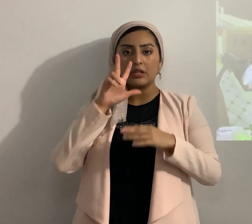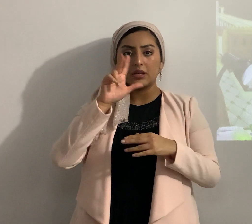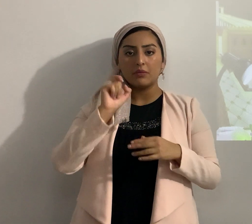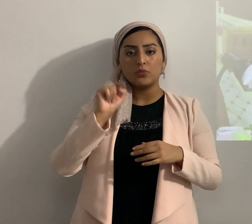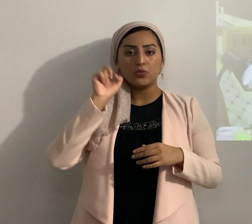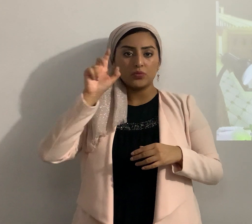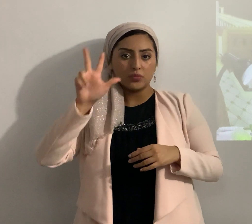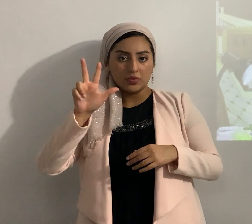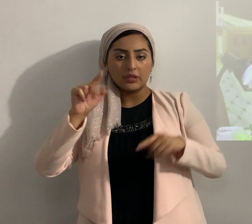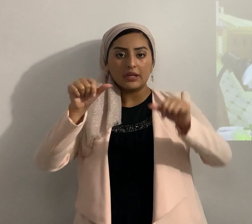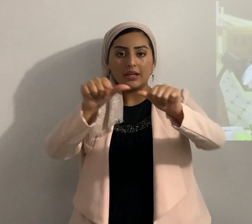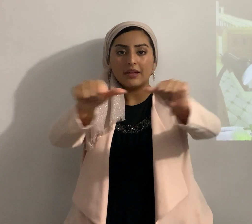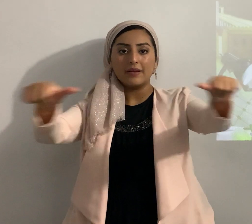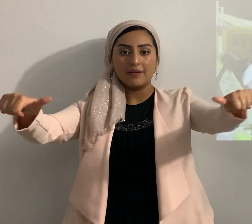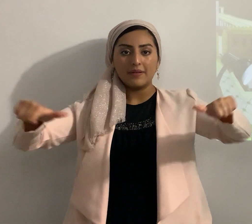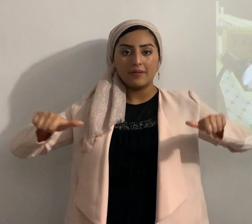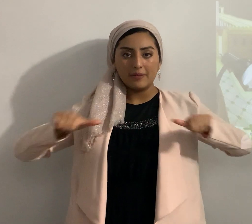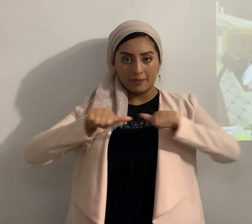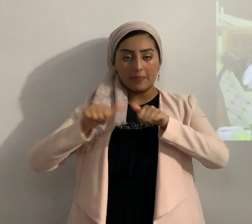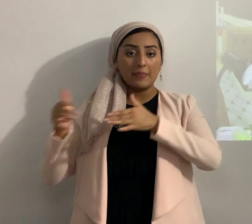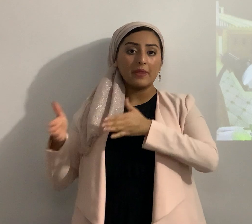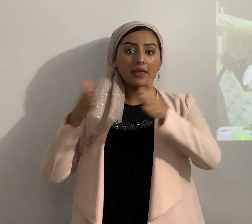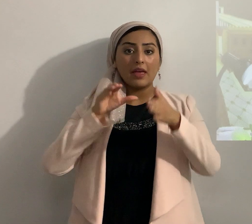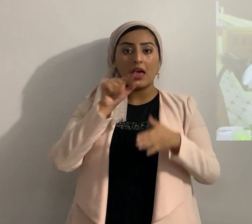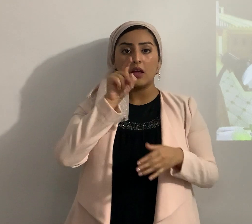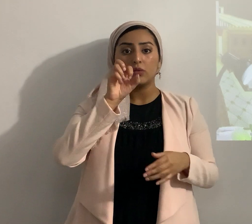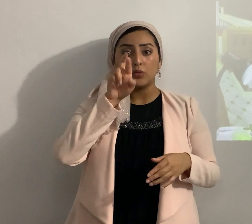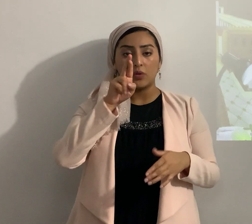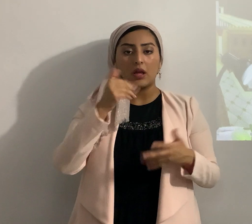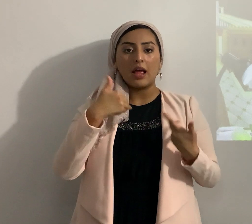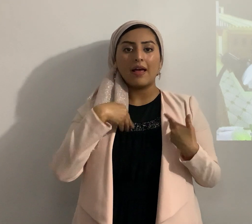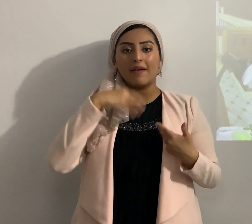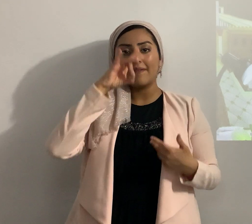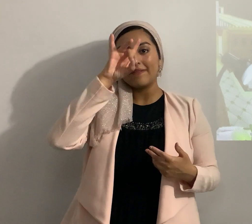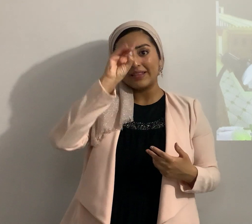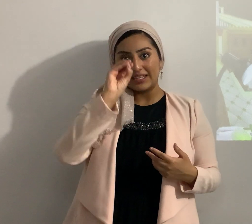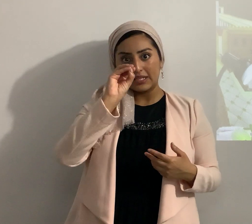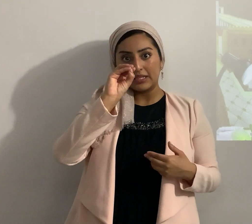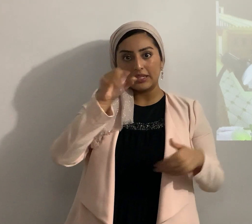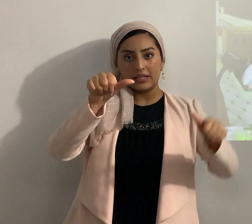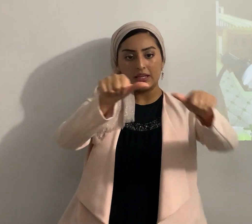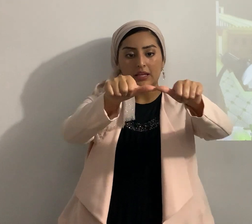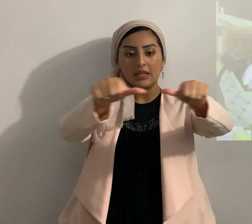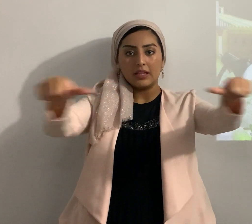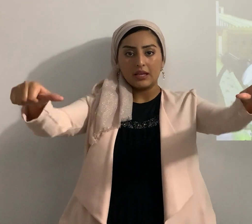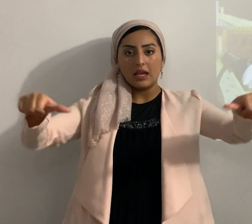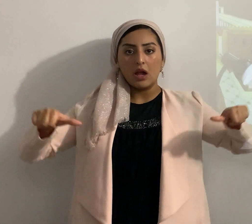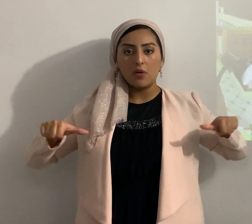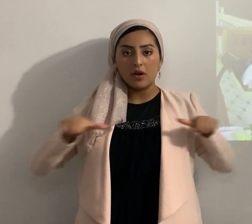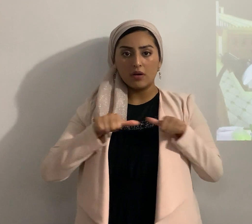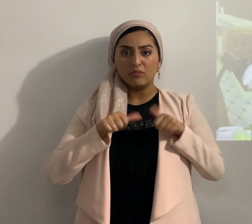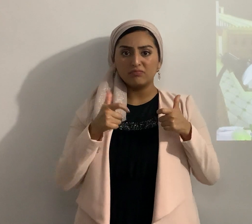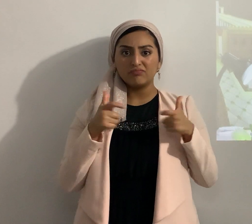aquí están hablando que Azor tenía 80 hectáreas tremendo